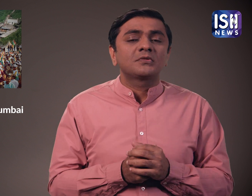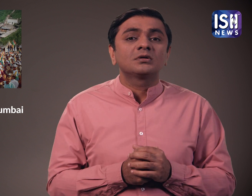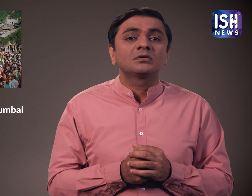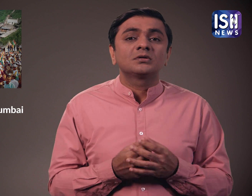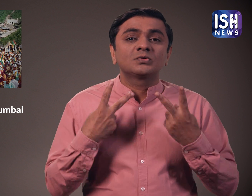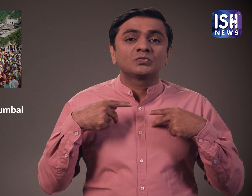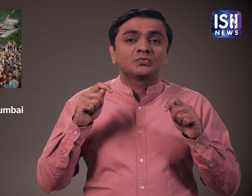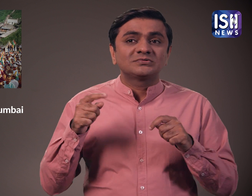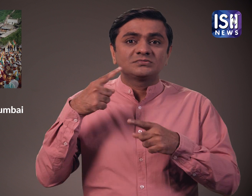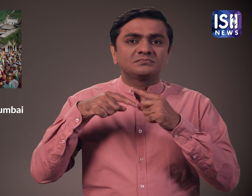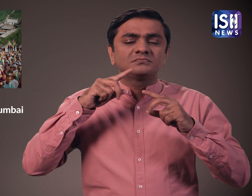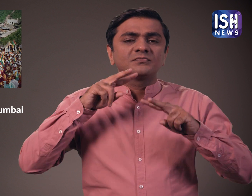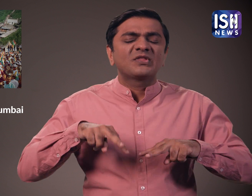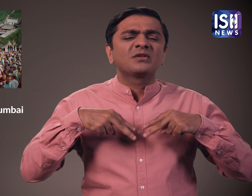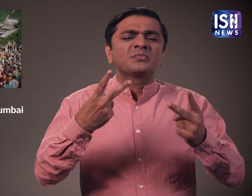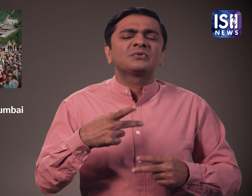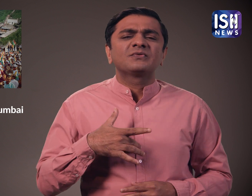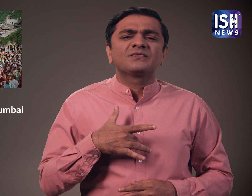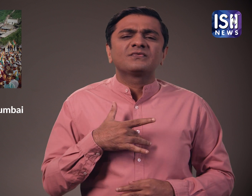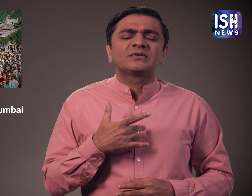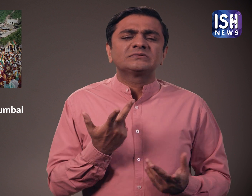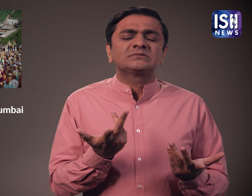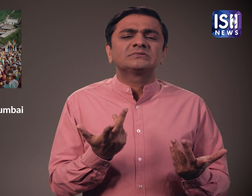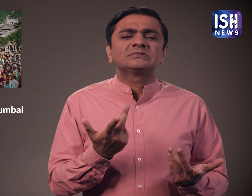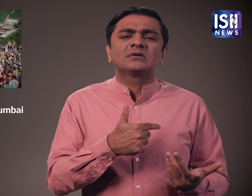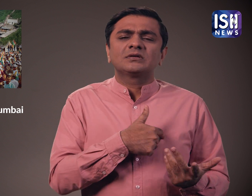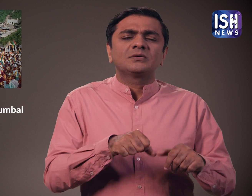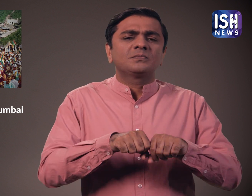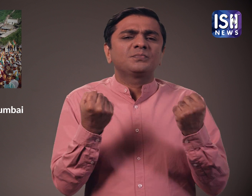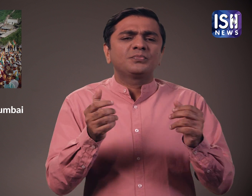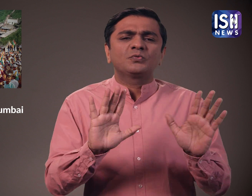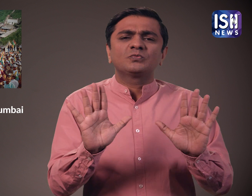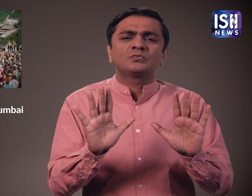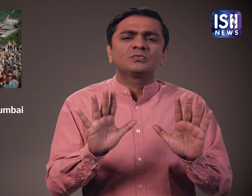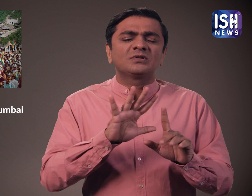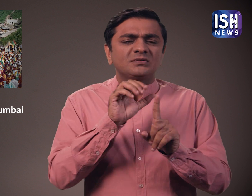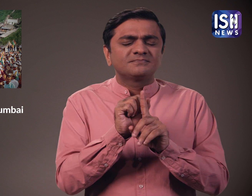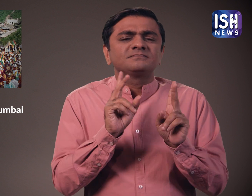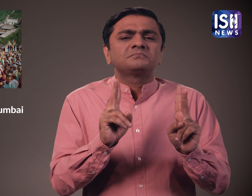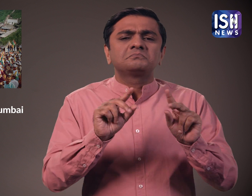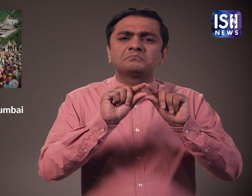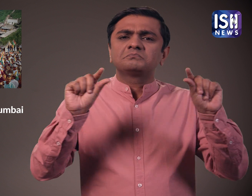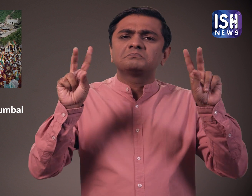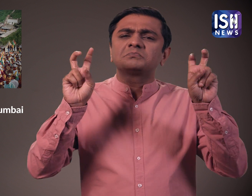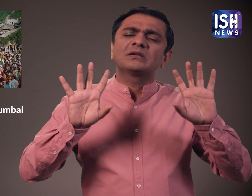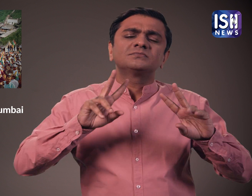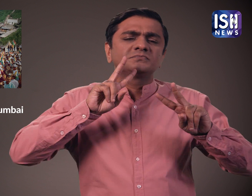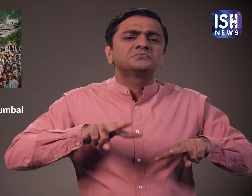अदालतों ने देखा की समुदाई की भावनाव को ठेस नहीं पहुचनी चाहिए। और आगे कुछ नहीं कहा।